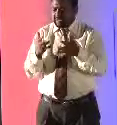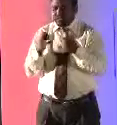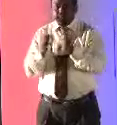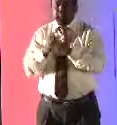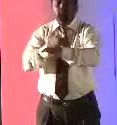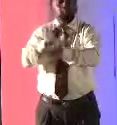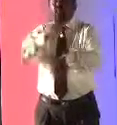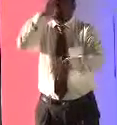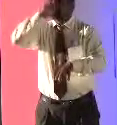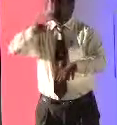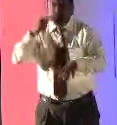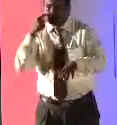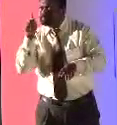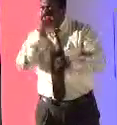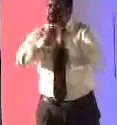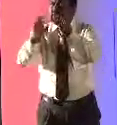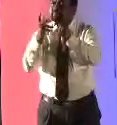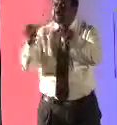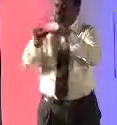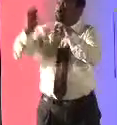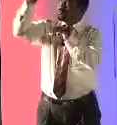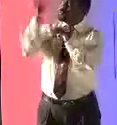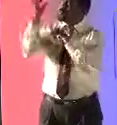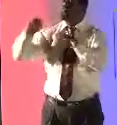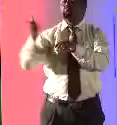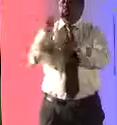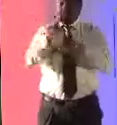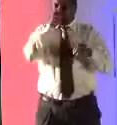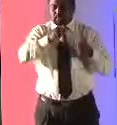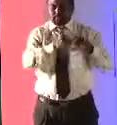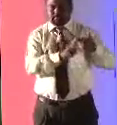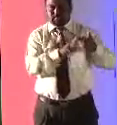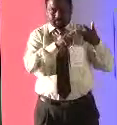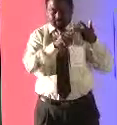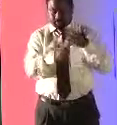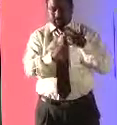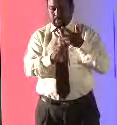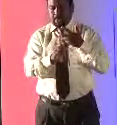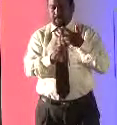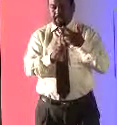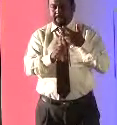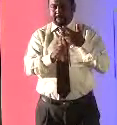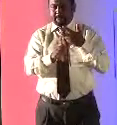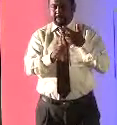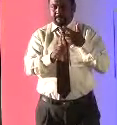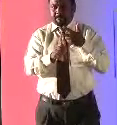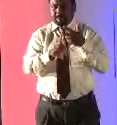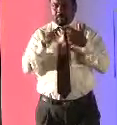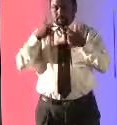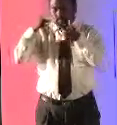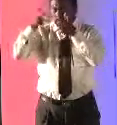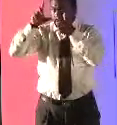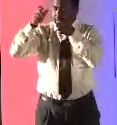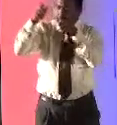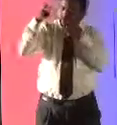وهذه أيضًا محور أساسي لهذه التقنيات في أستن، تكساس، أين أنا أمي، لدينا الكاميرا ودينا